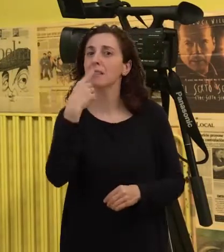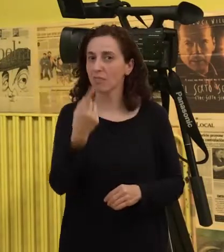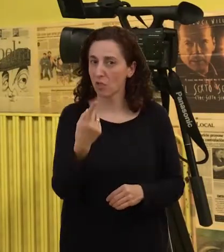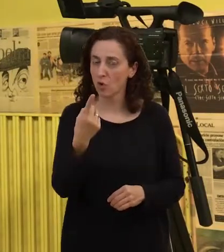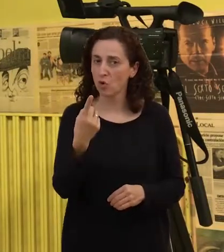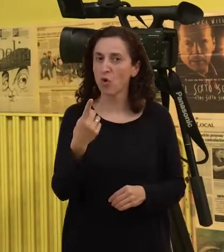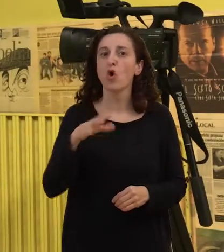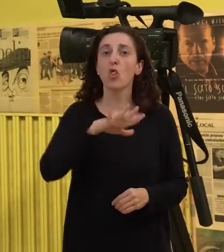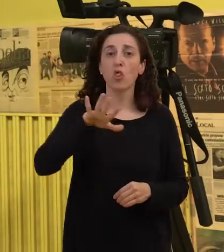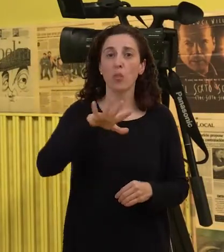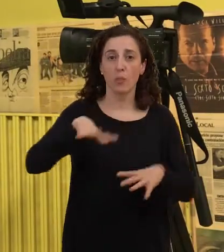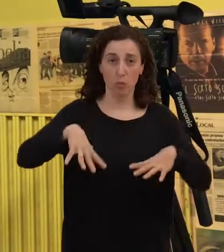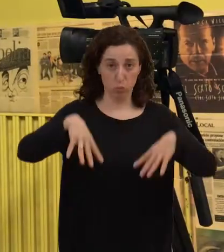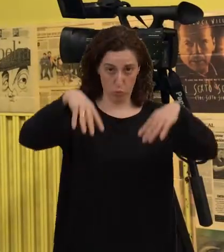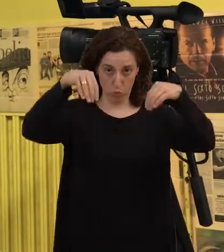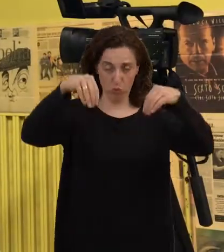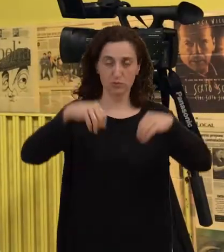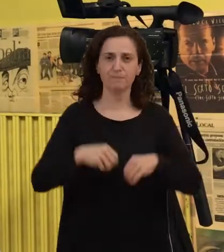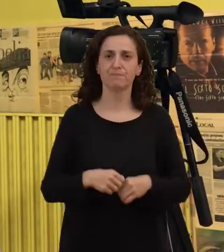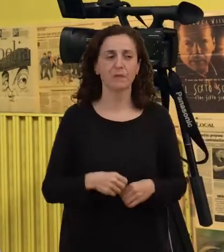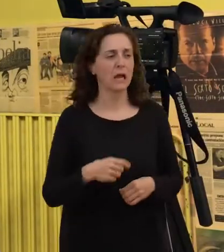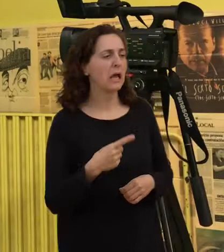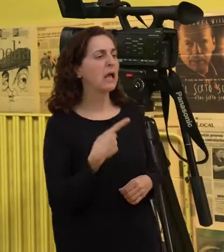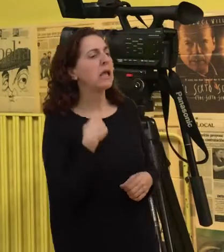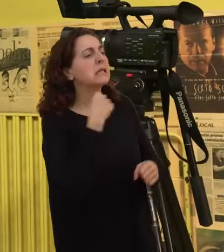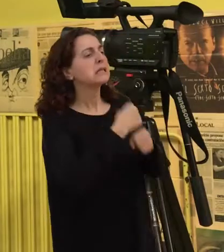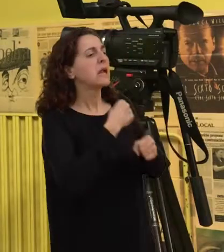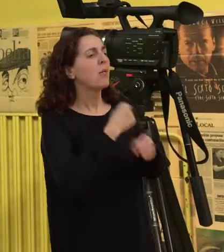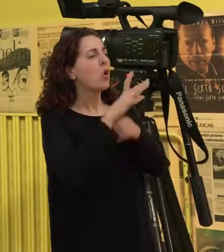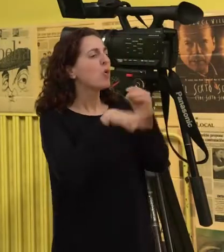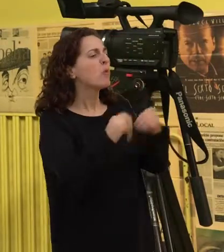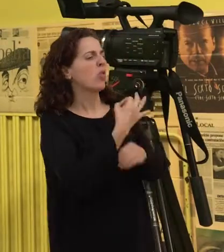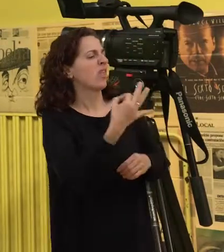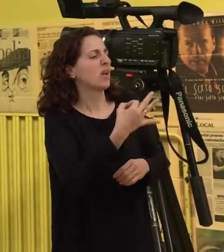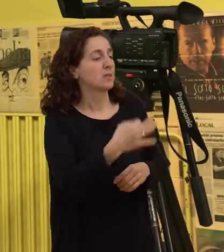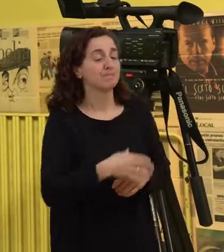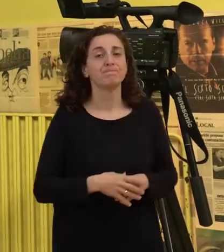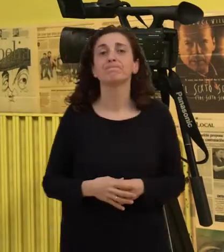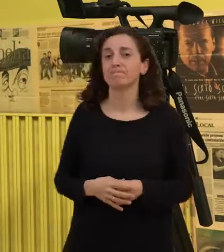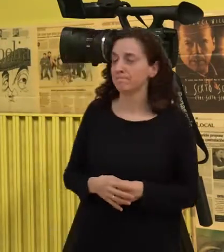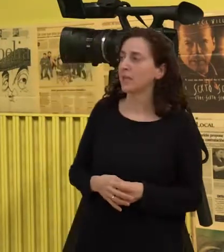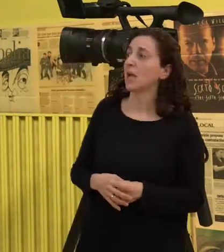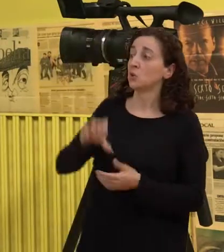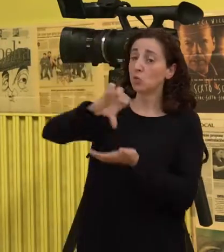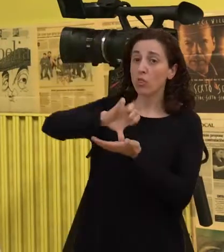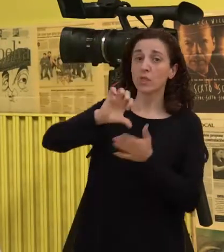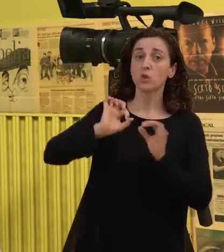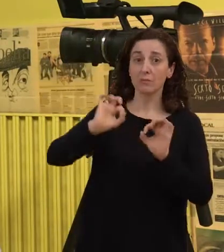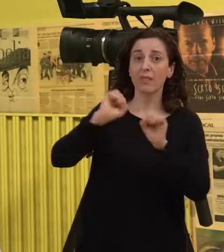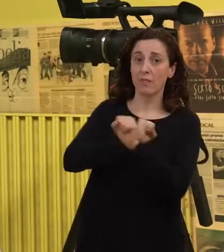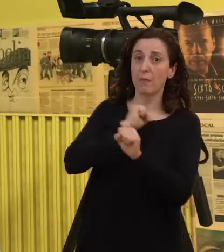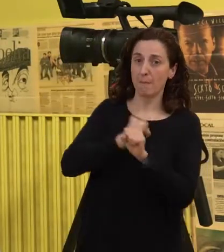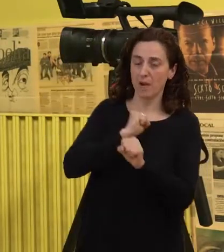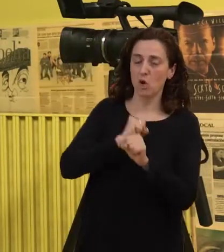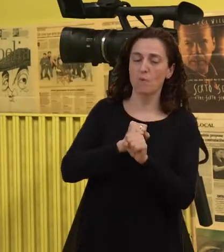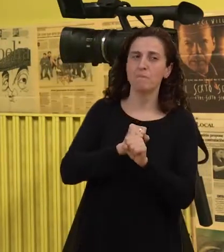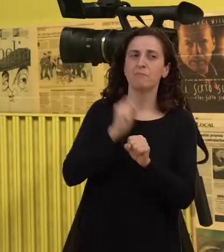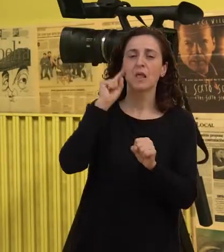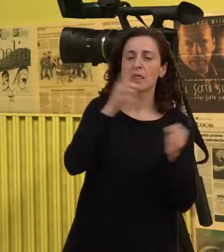radicada en Burgos. ¿A qué se dedica MQD? Pues MQD es un centro especial de empleo que se dedica principalmente